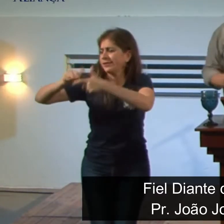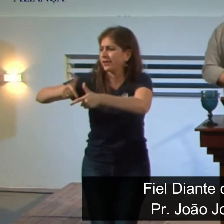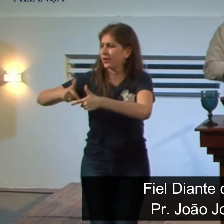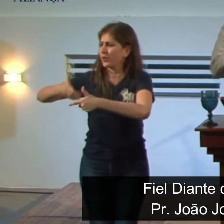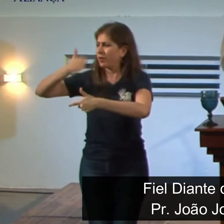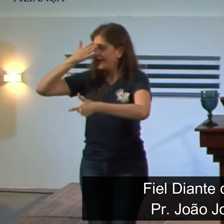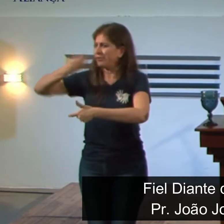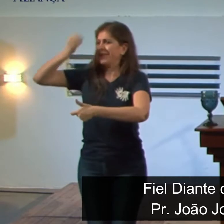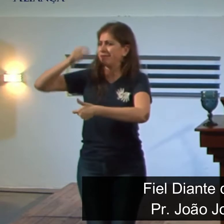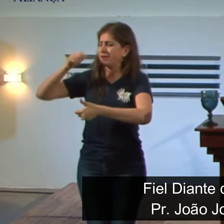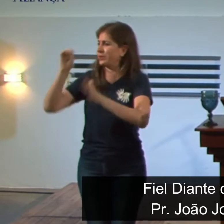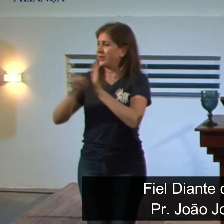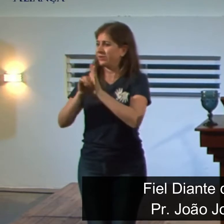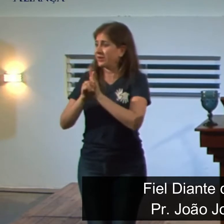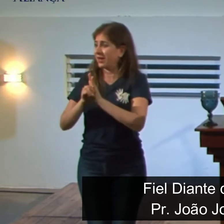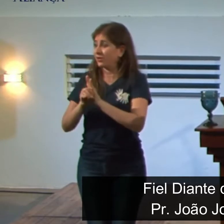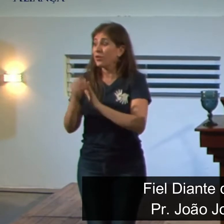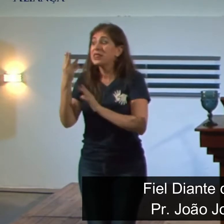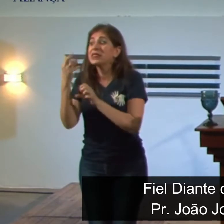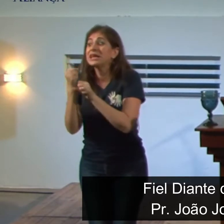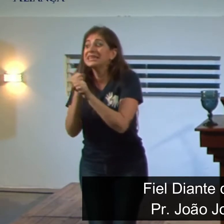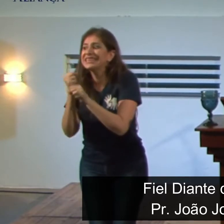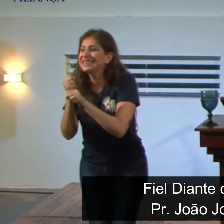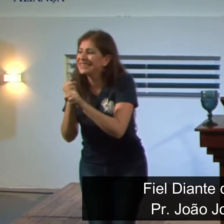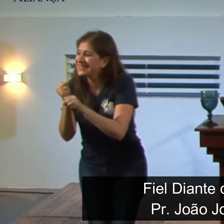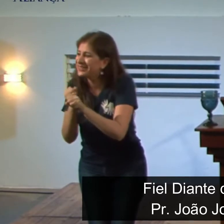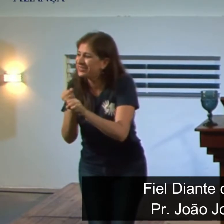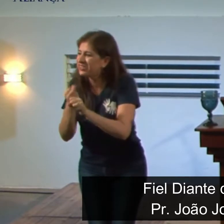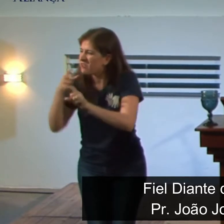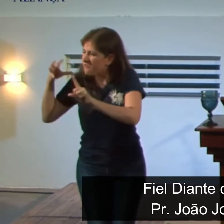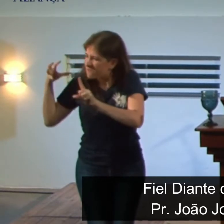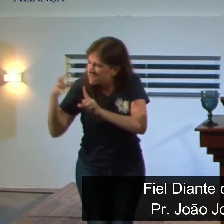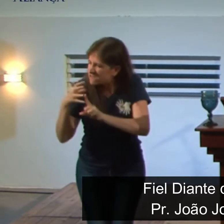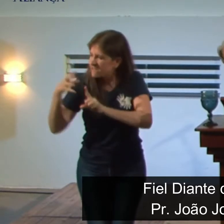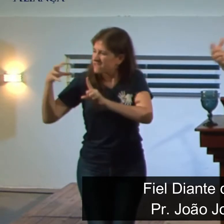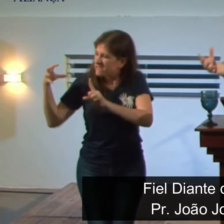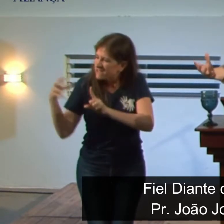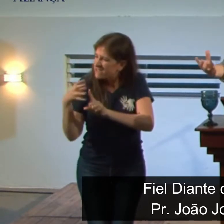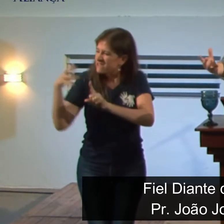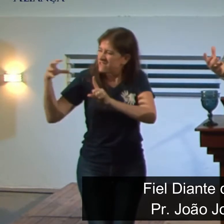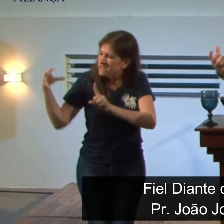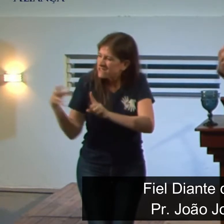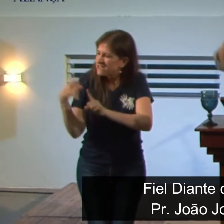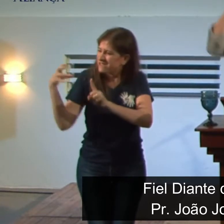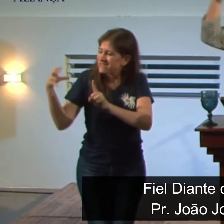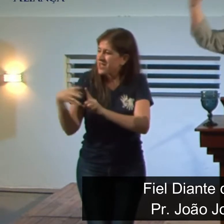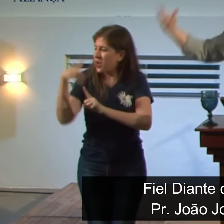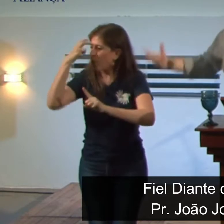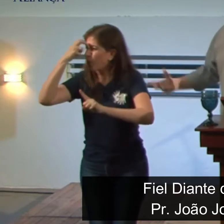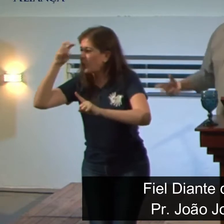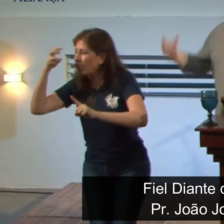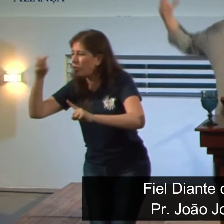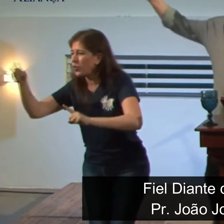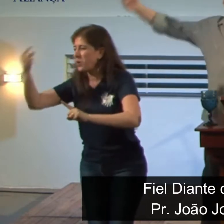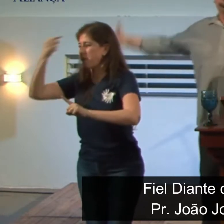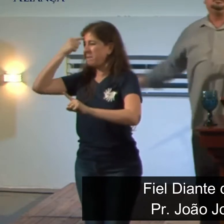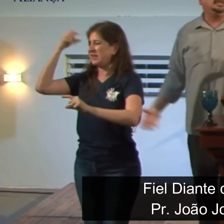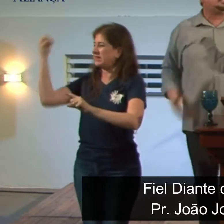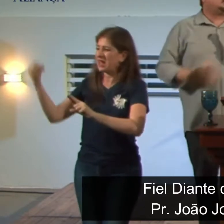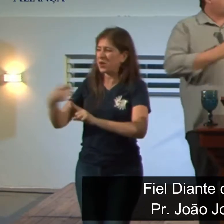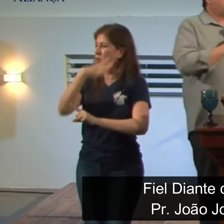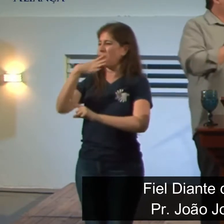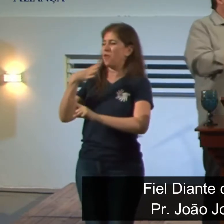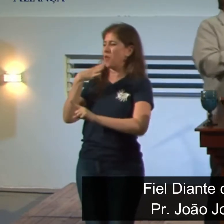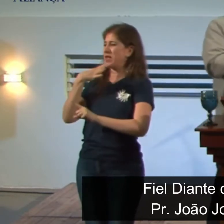esqueciam a sua identidade. mas com o passar do tempo, uma nova língua, novos valores, uma nova cultura, uma nova forma de pensar, novo